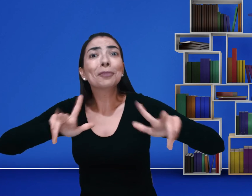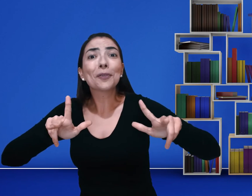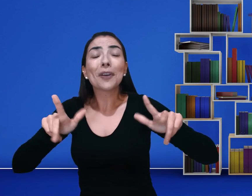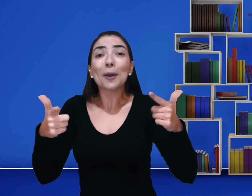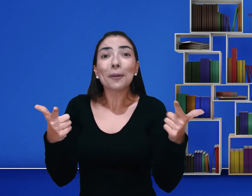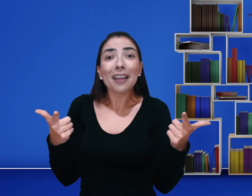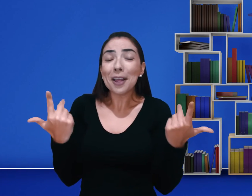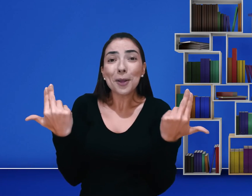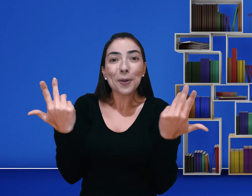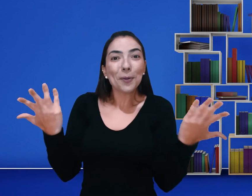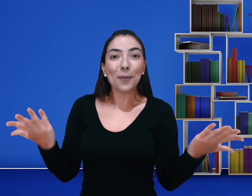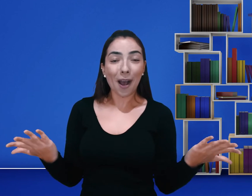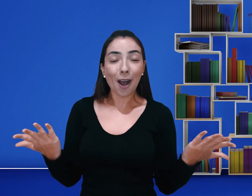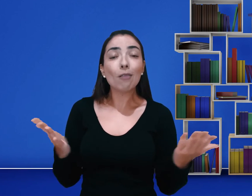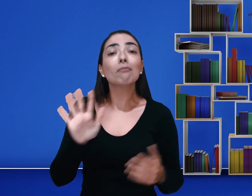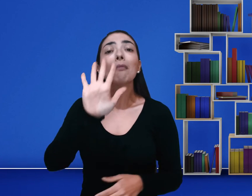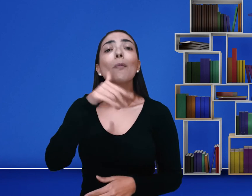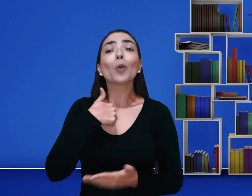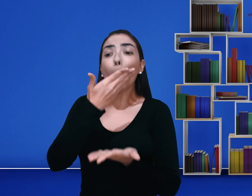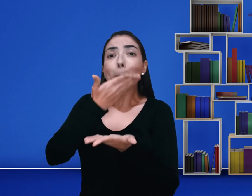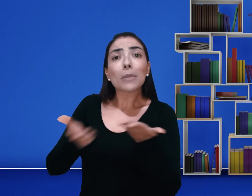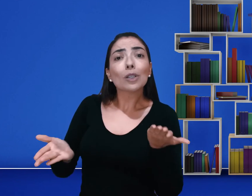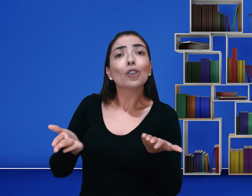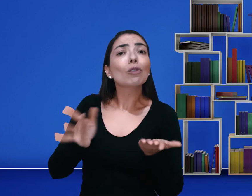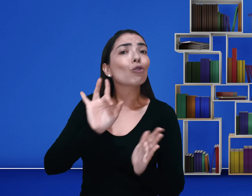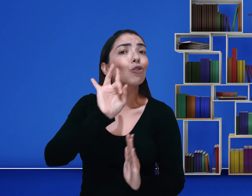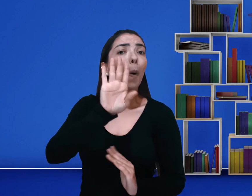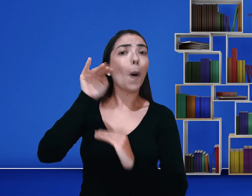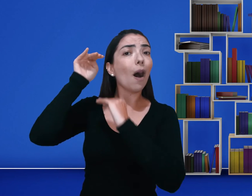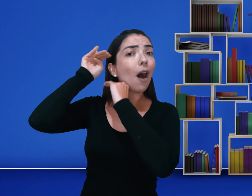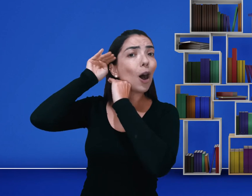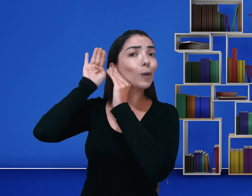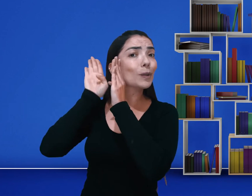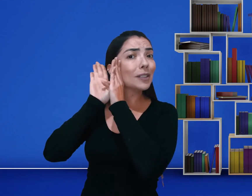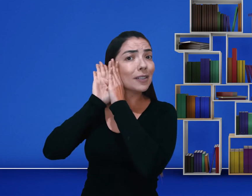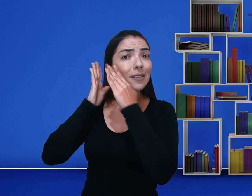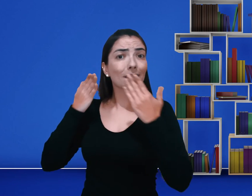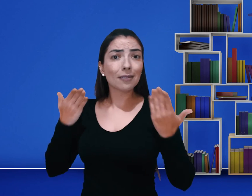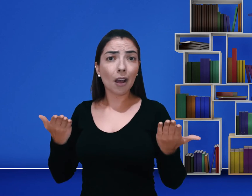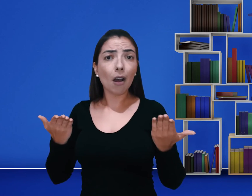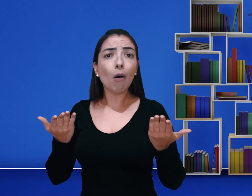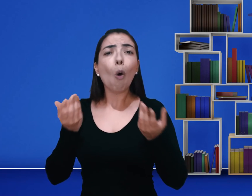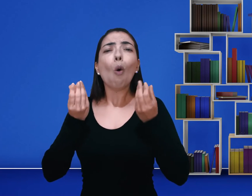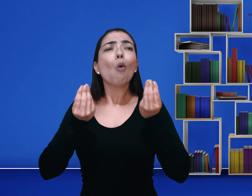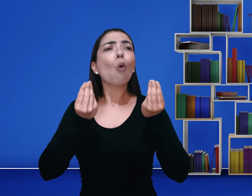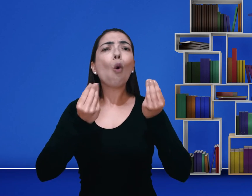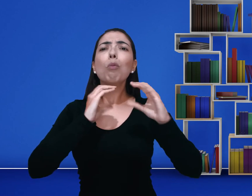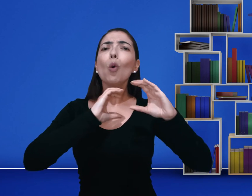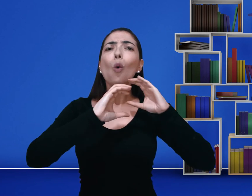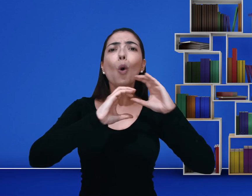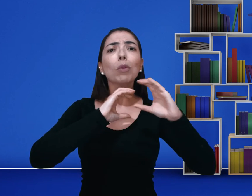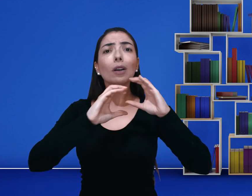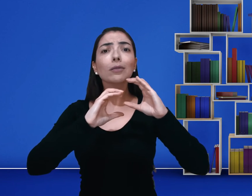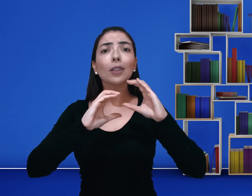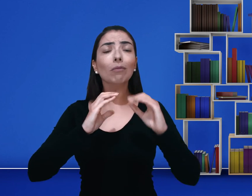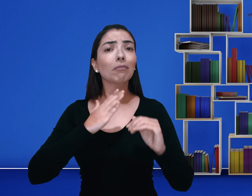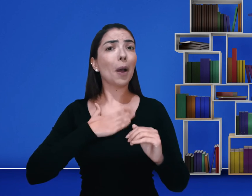Não há diferença. Ok, só porque eu não tenho audição. Mas como irá ocorrer a comunicação?